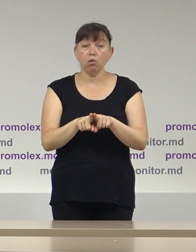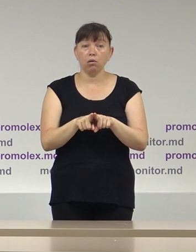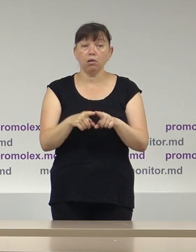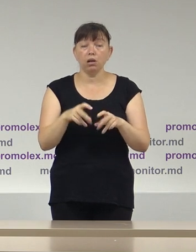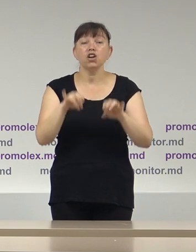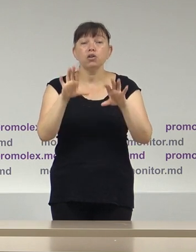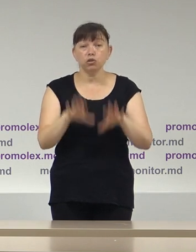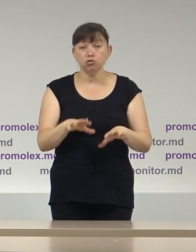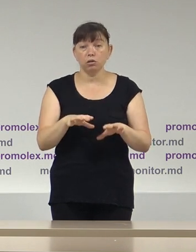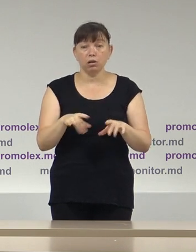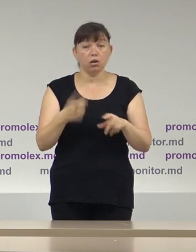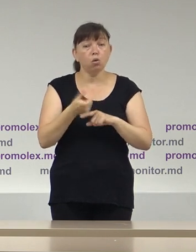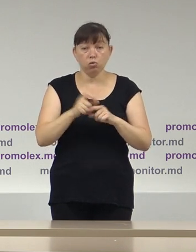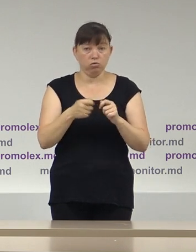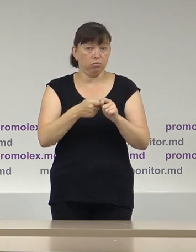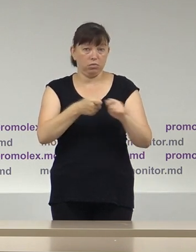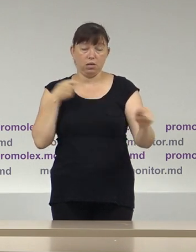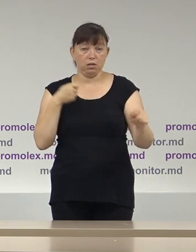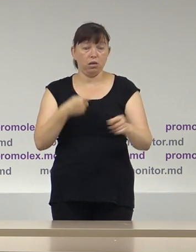de decizie este adoptată atât de tardiv.